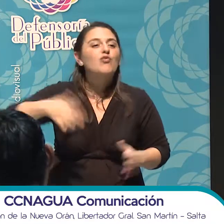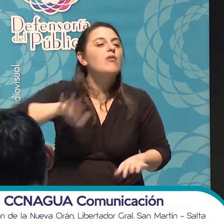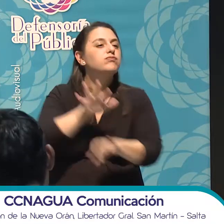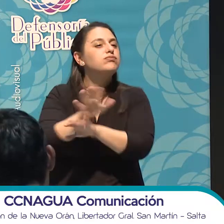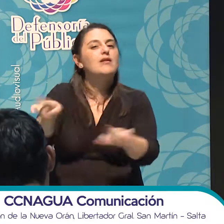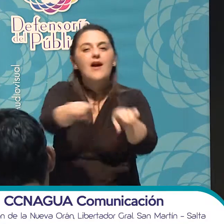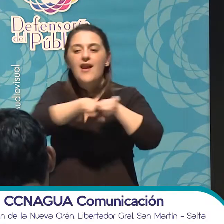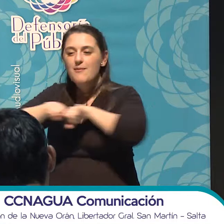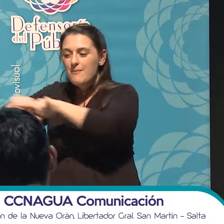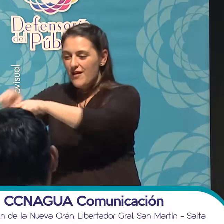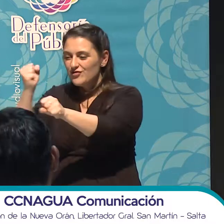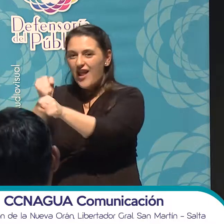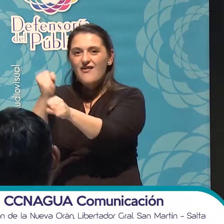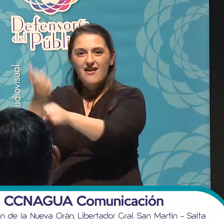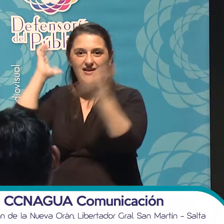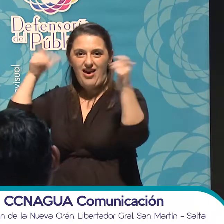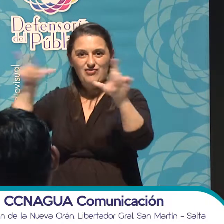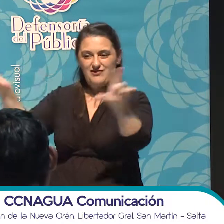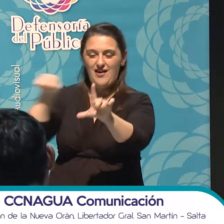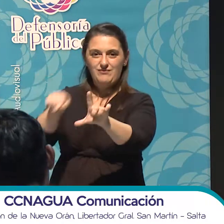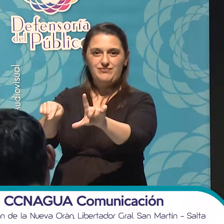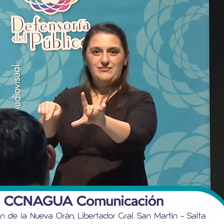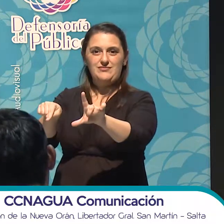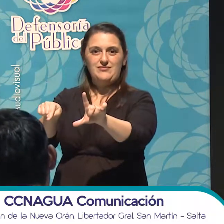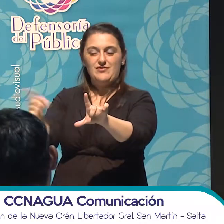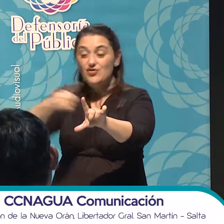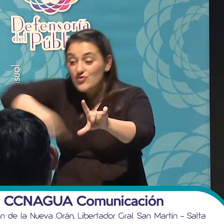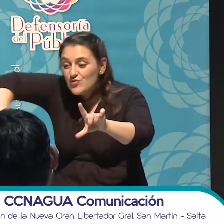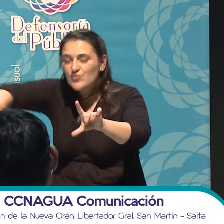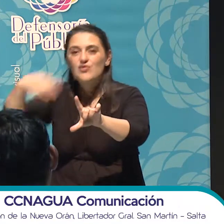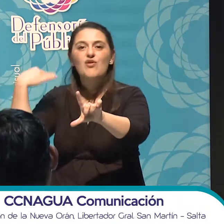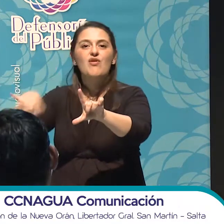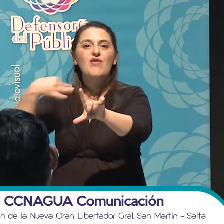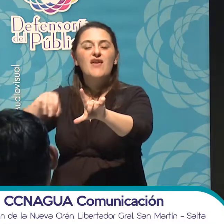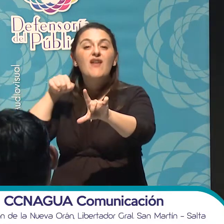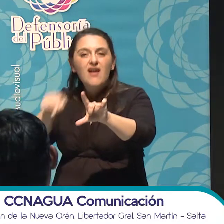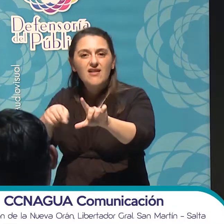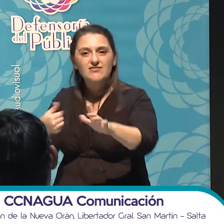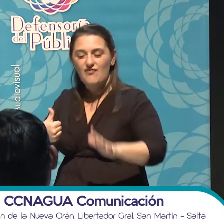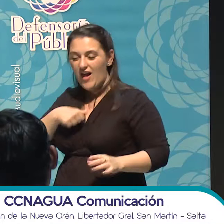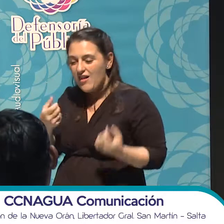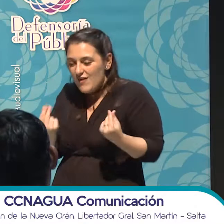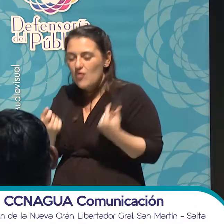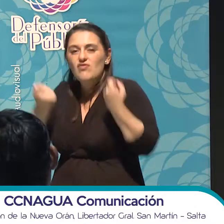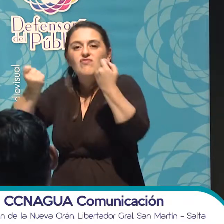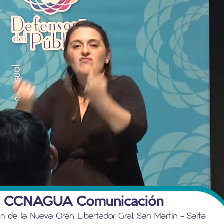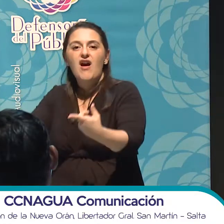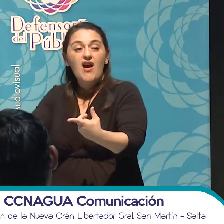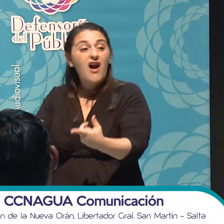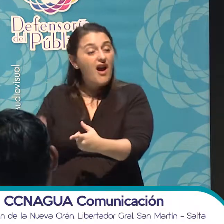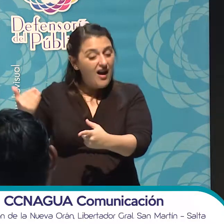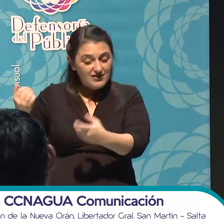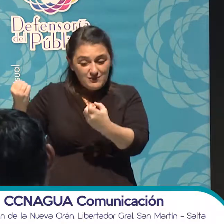con los medios de comunicación. Creo que tenemos que de alguna manera instalar este valor que hemos perdido nosotros